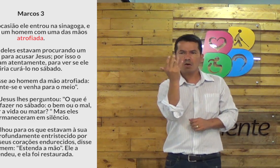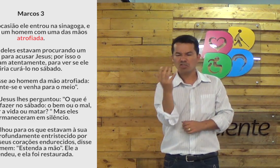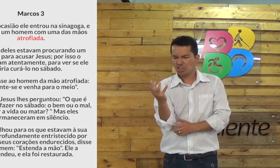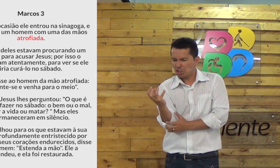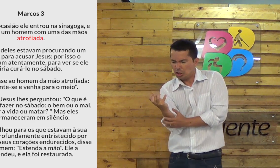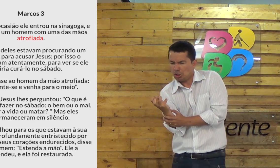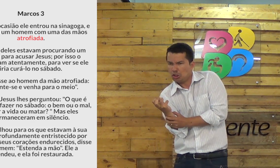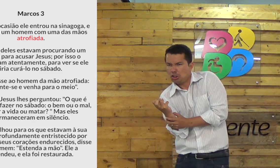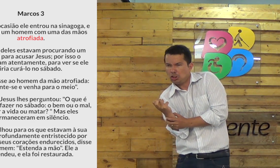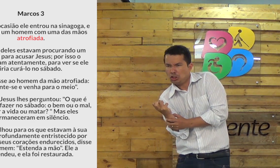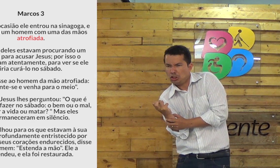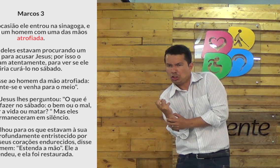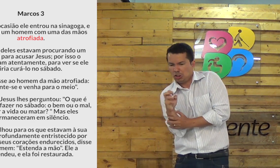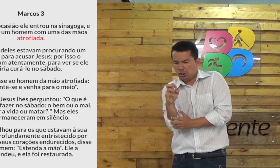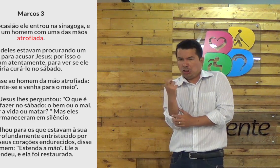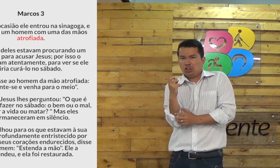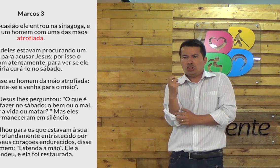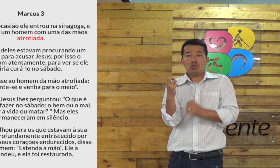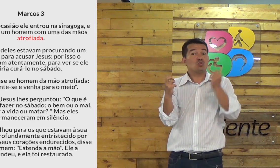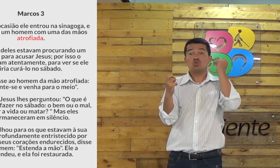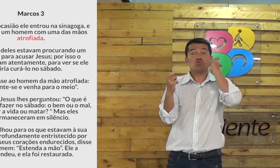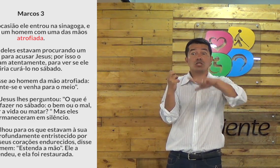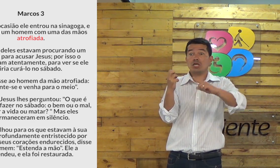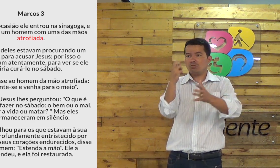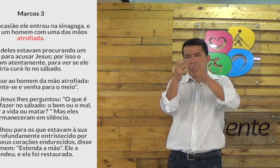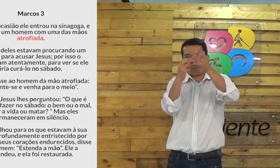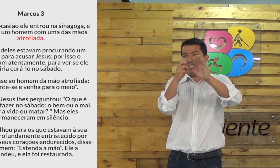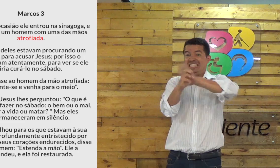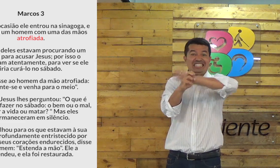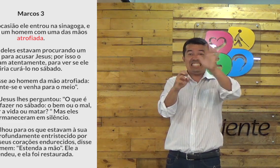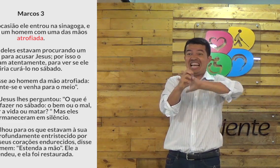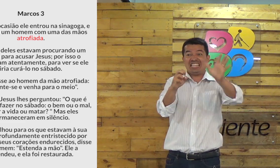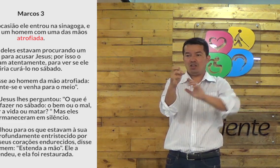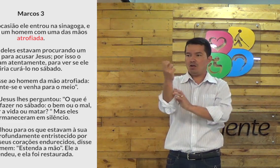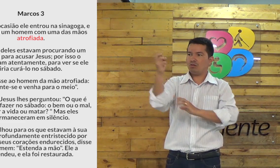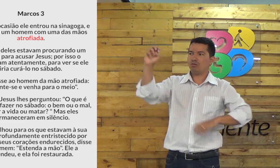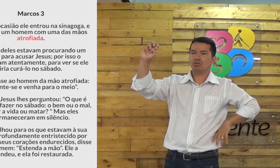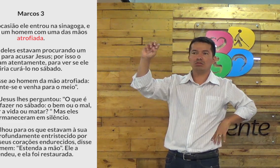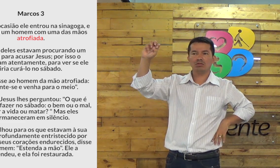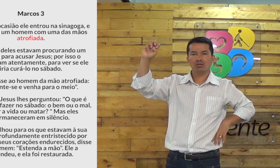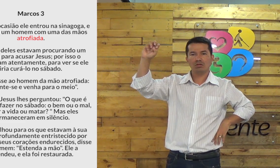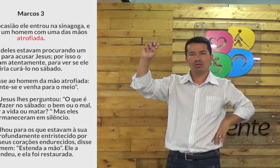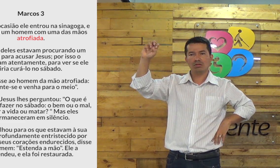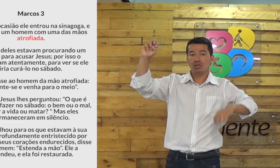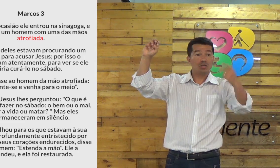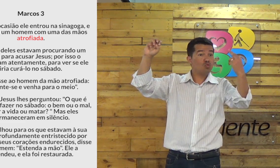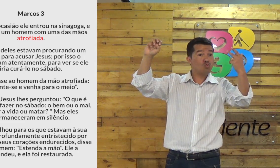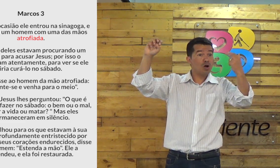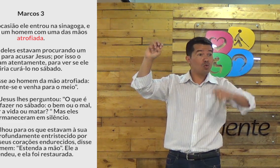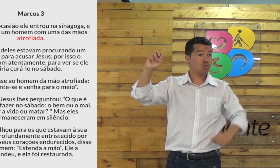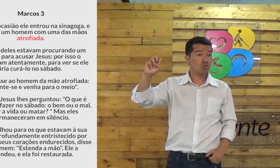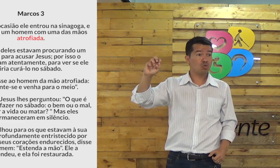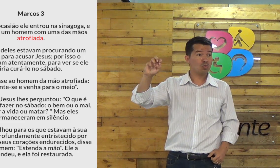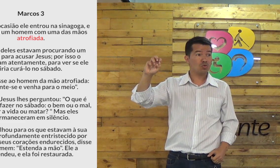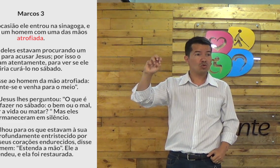Mão atrofiada. Tinha alguma deformidade? Ou alguma deficiência na mão? Não conseguia utilizá-la normalmente. Né?